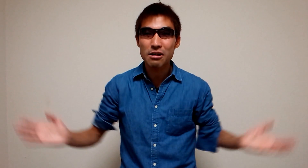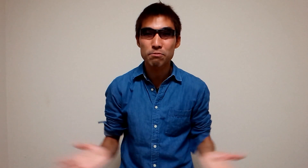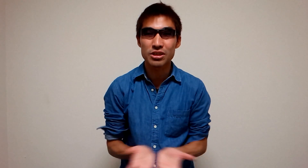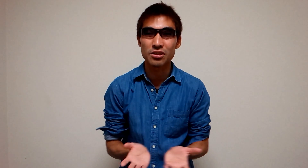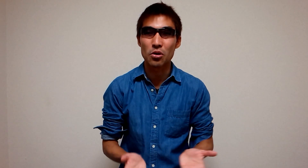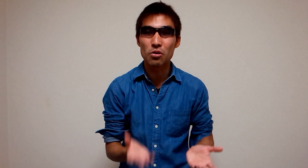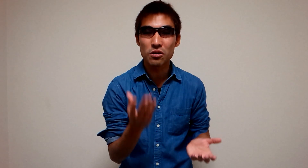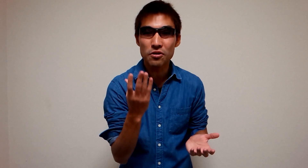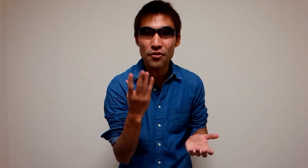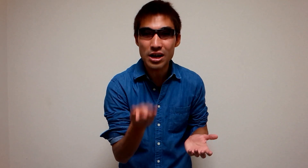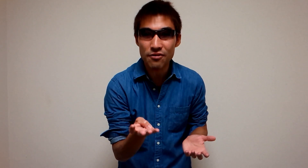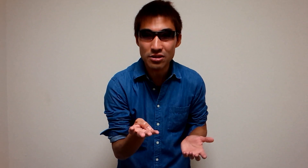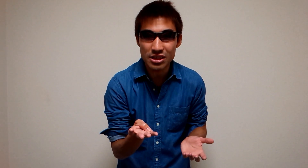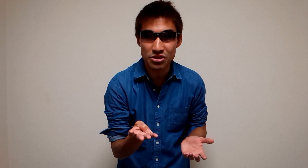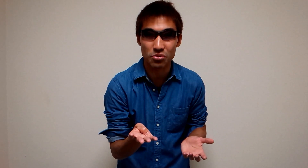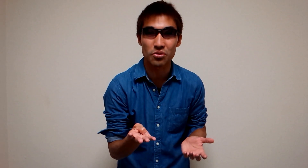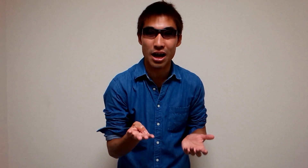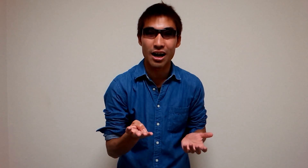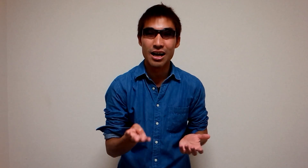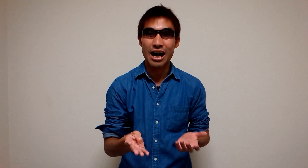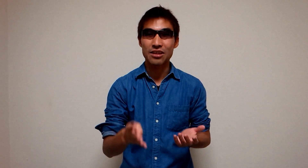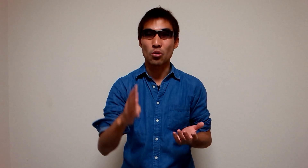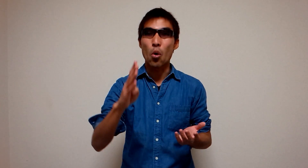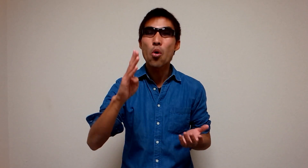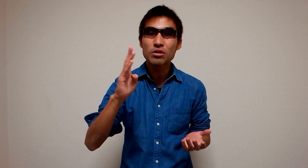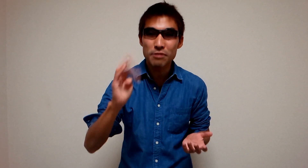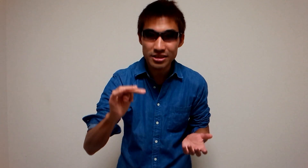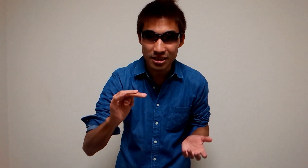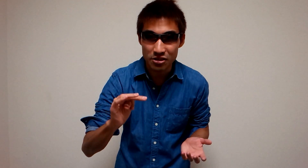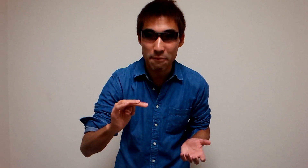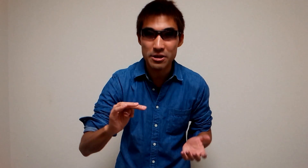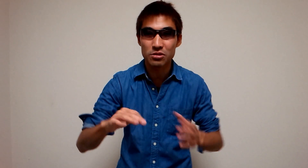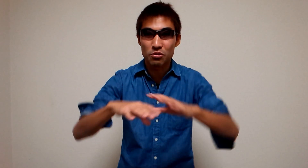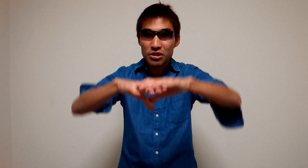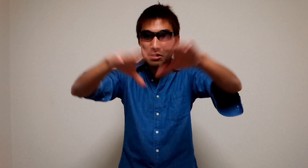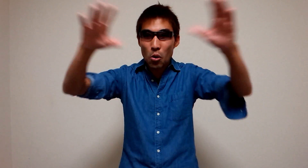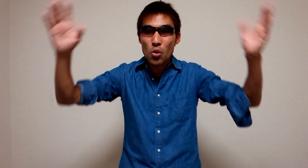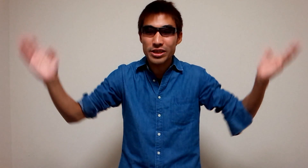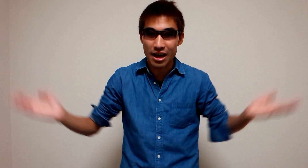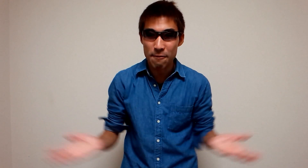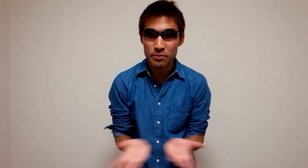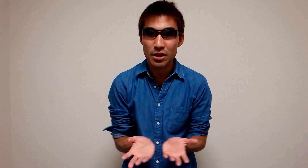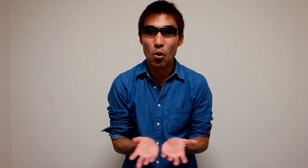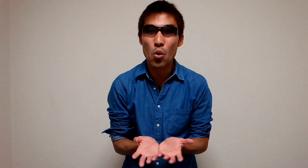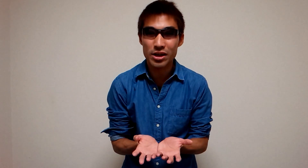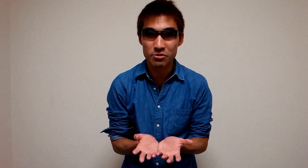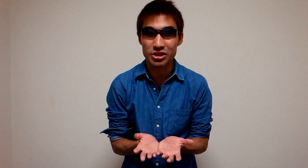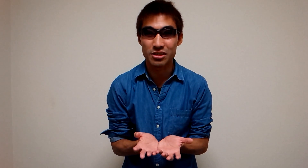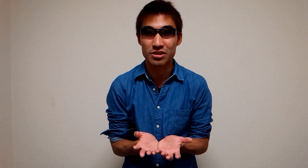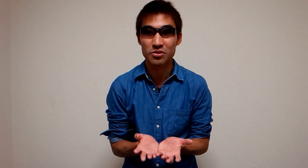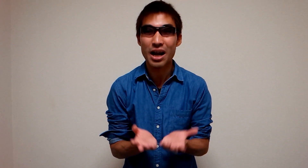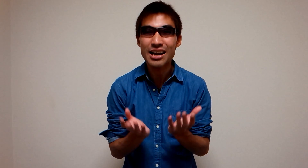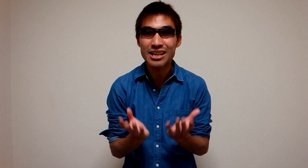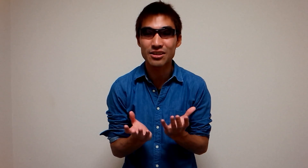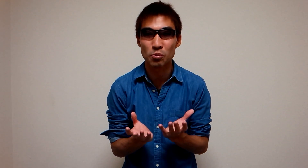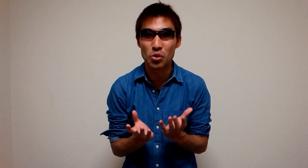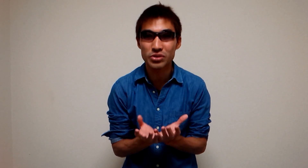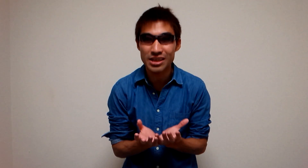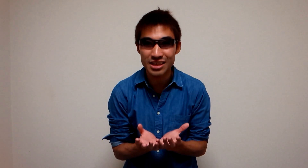アップしてるのはロックフェラーファンデーションとかあとコークブラザーってアメリカのとんでもない大きな大金持ちがいるんですよ彼らの目的